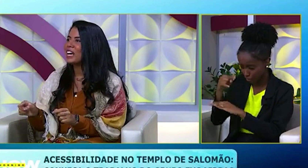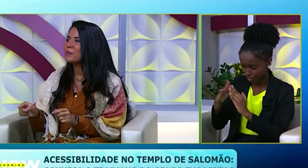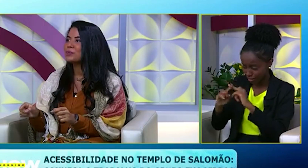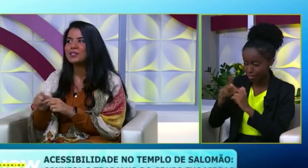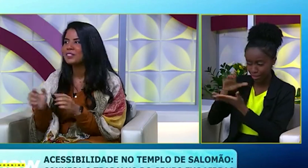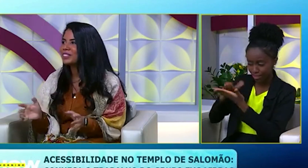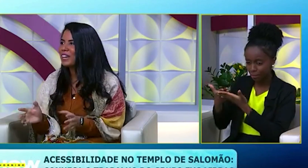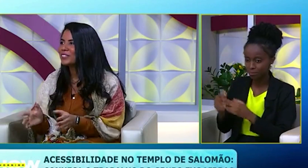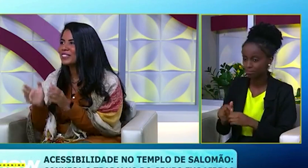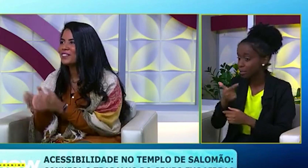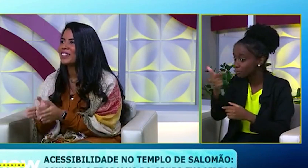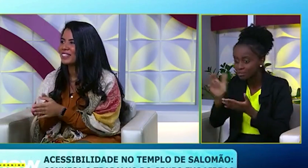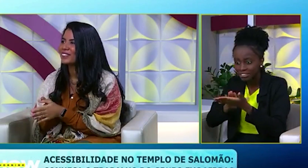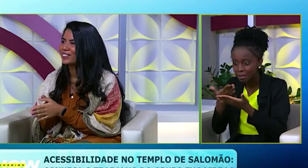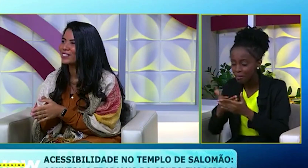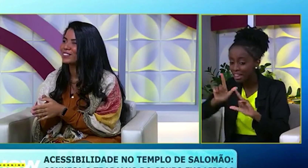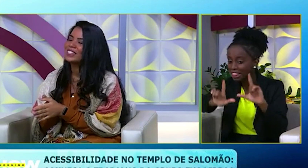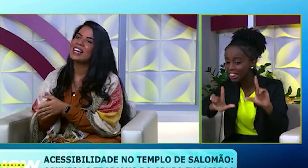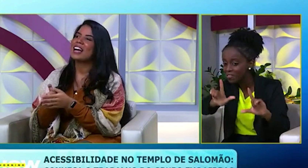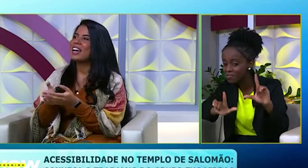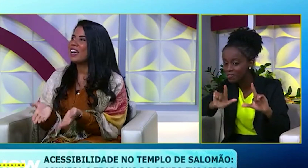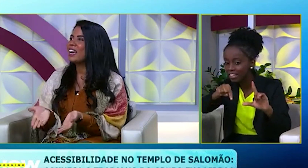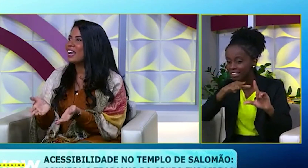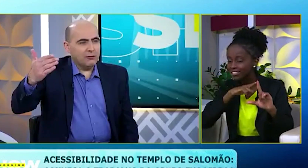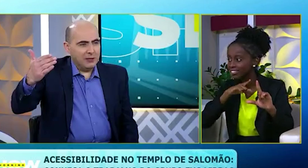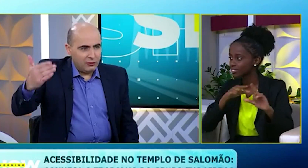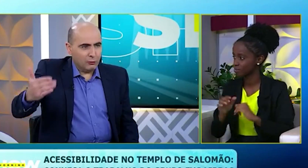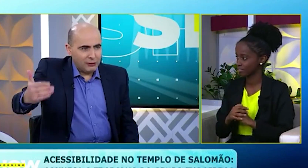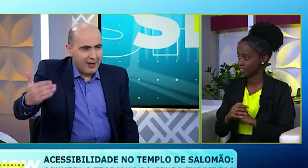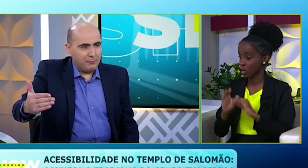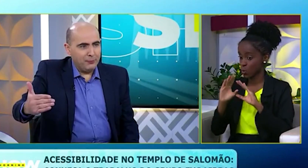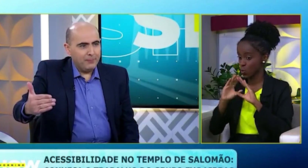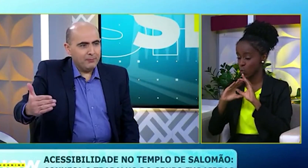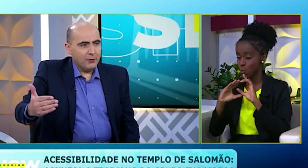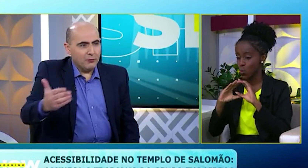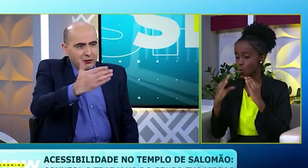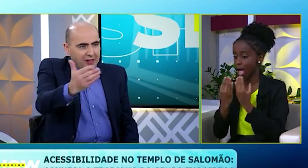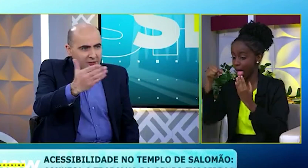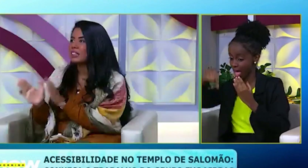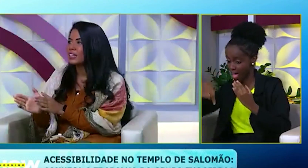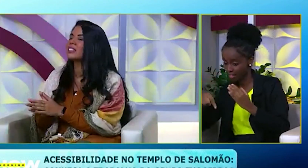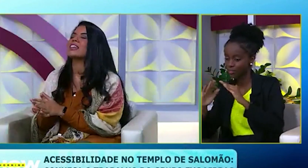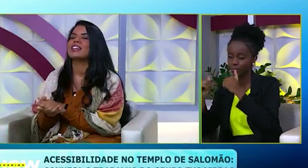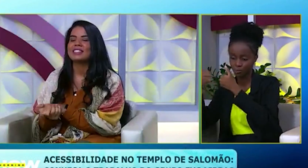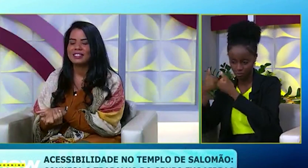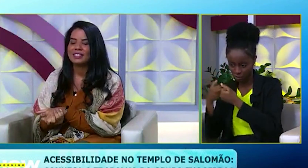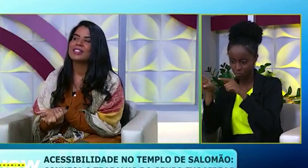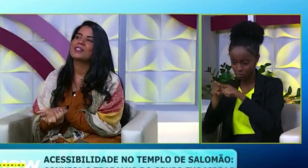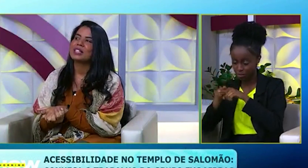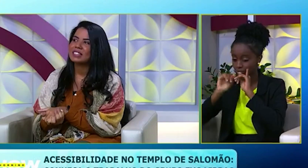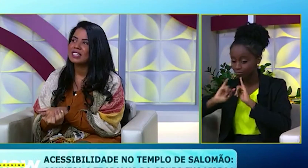ter intérprete. Mas não tinha intérprete, era a TV que ela colocou. Era o culto transmitido do tempo. Era transmitido do tempo. Com vocês